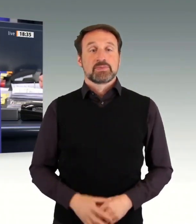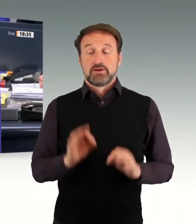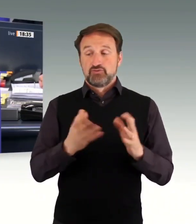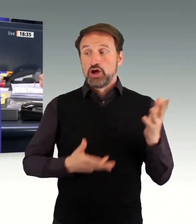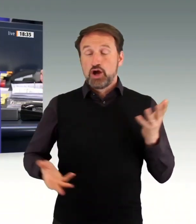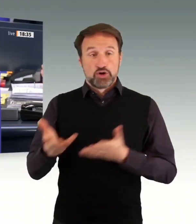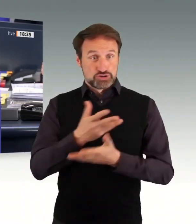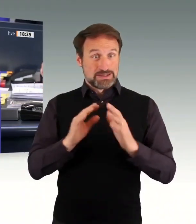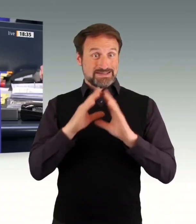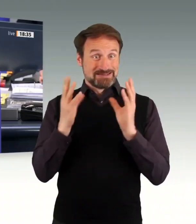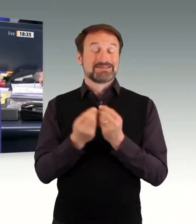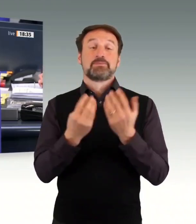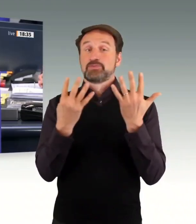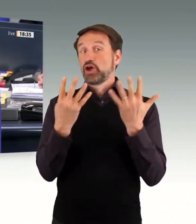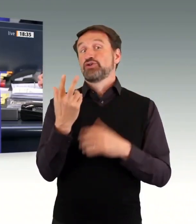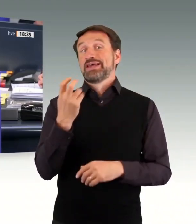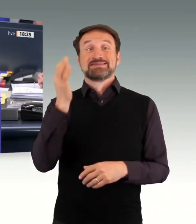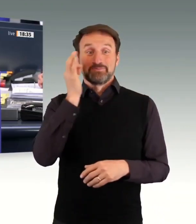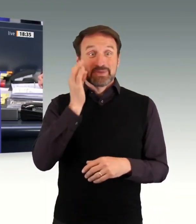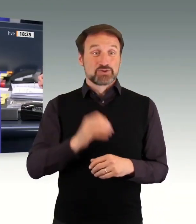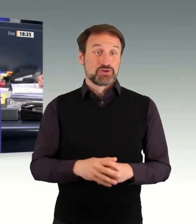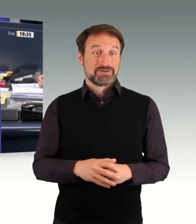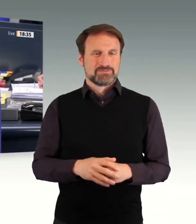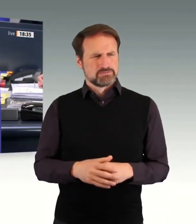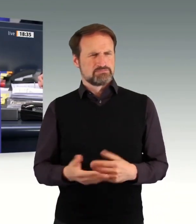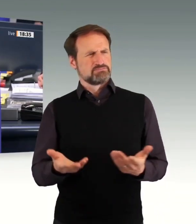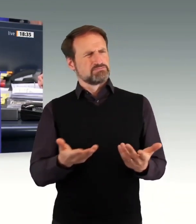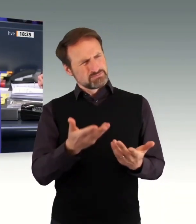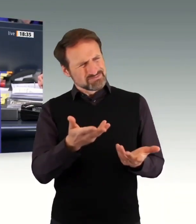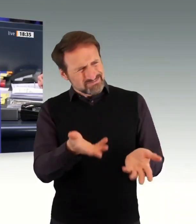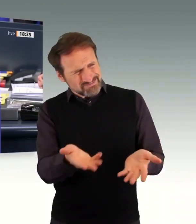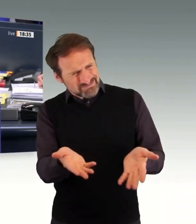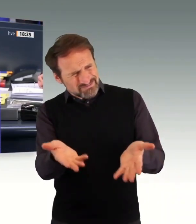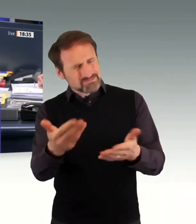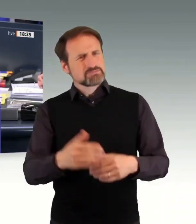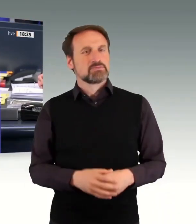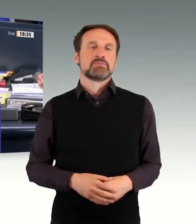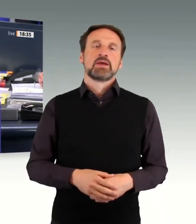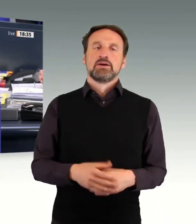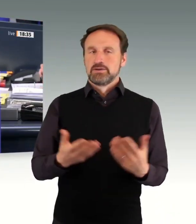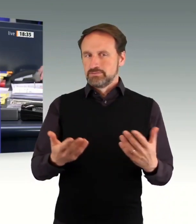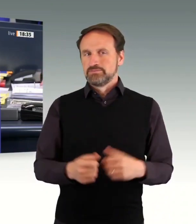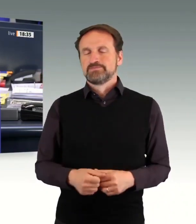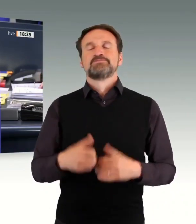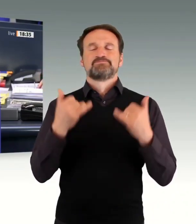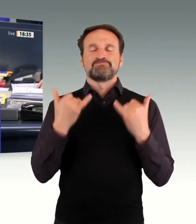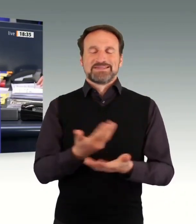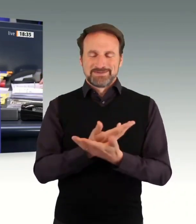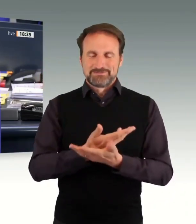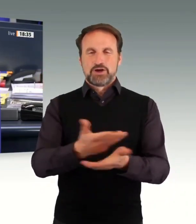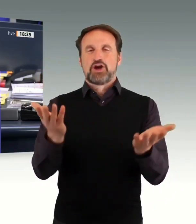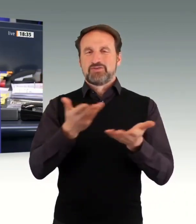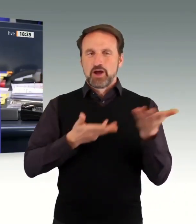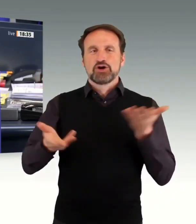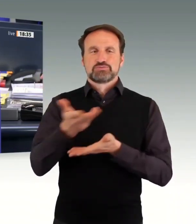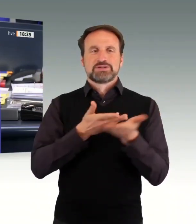Na, jetzt sollten Sie es so langsam geschafft haben. Ich eröffne die Aussprache und es beginnt Takis